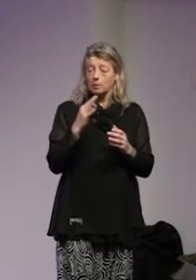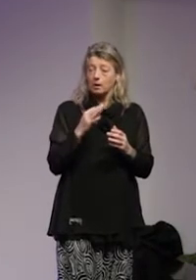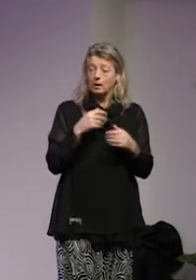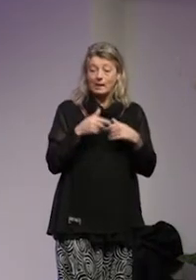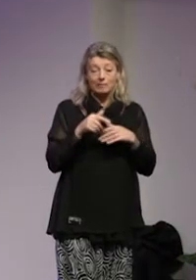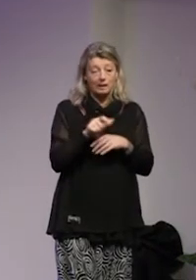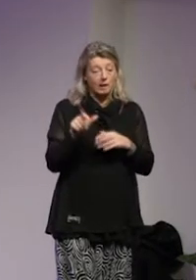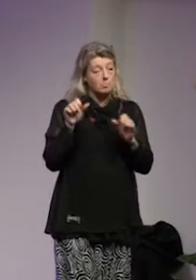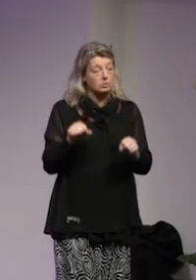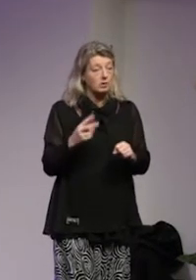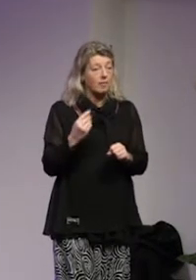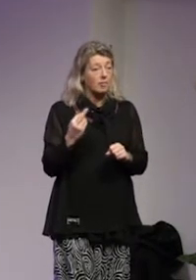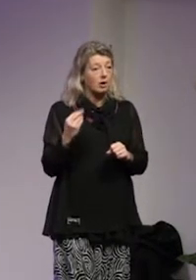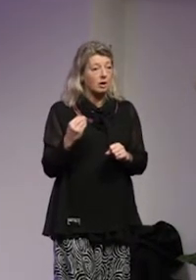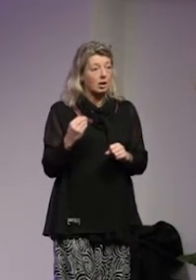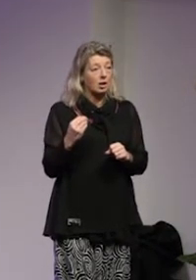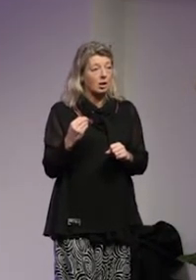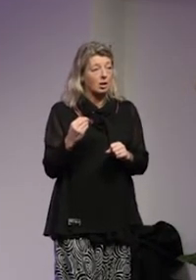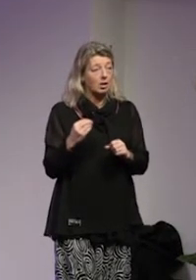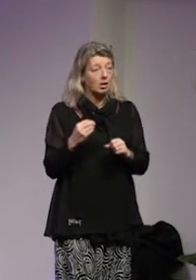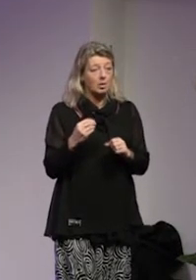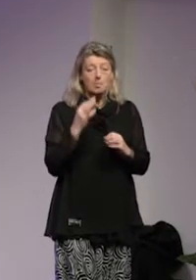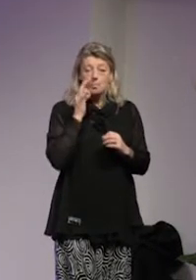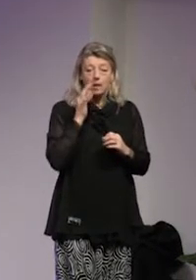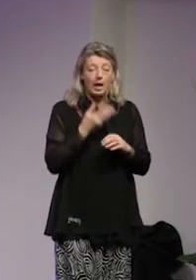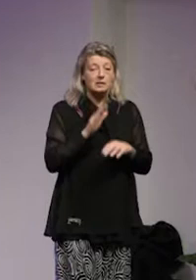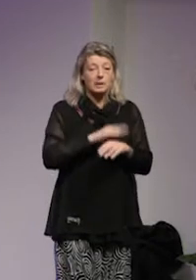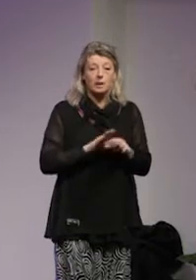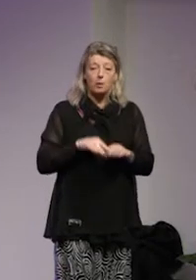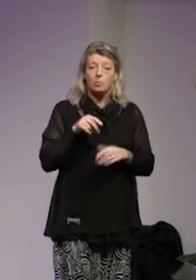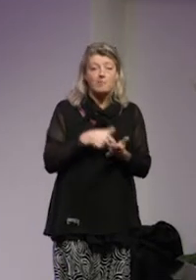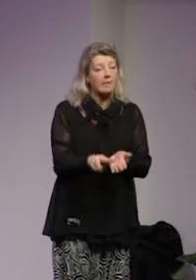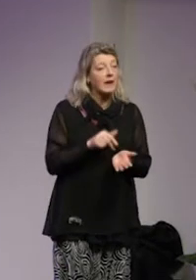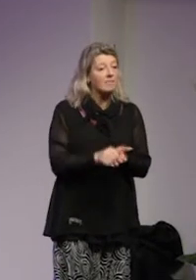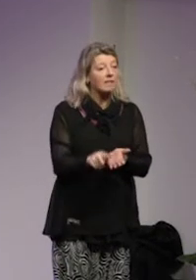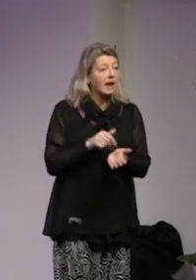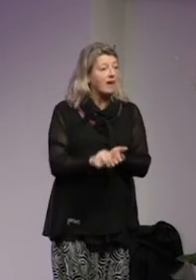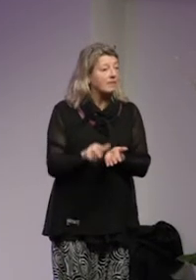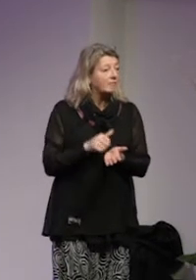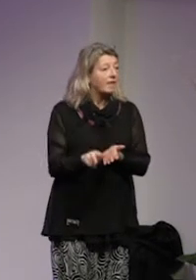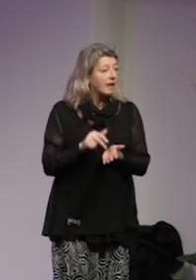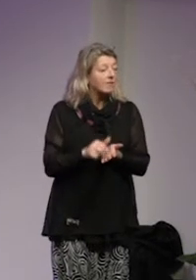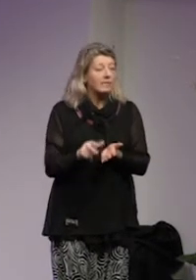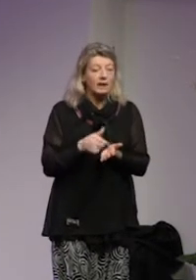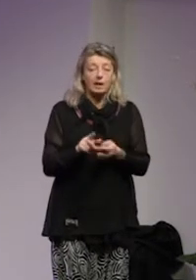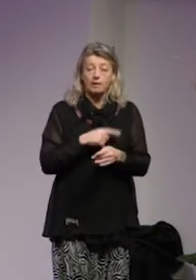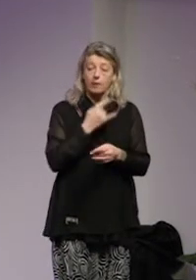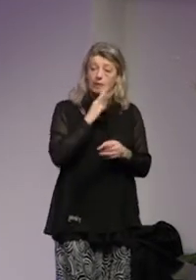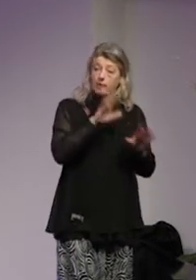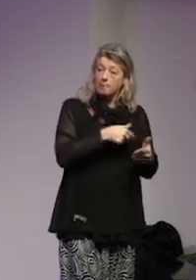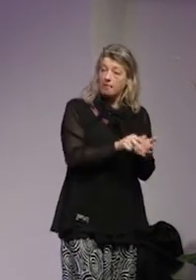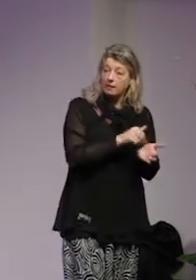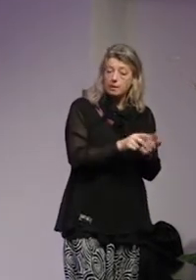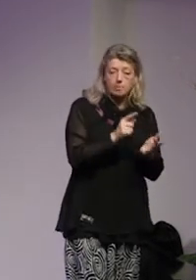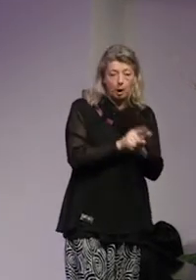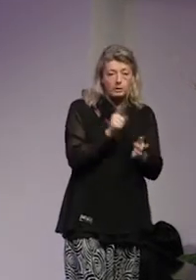invandrare måste ju vara någon slags längdgångsexperter de vandrar och vandrar och vandrar inte bara föräldrarna som vandrar